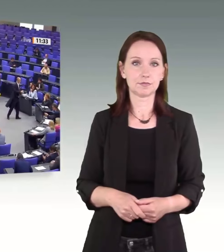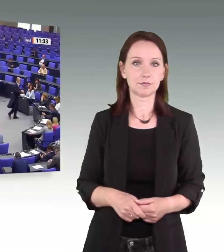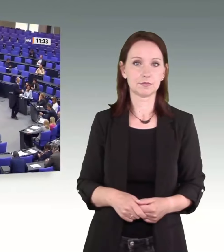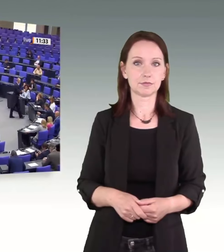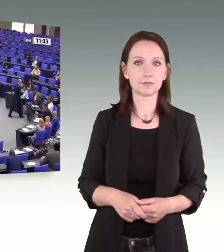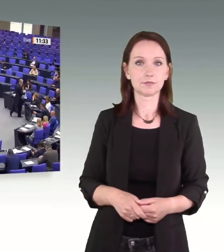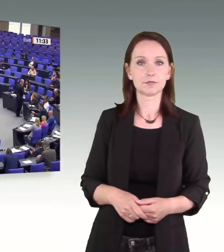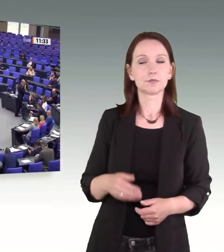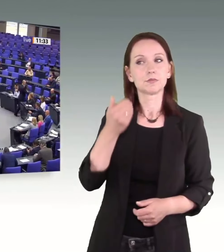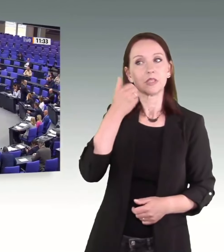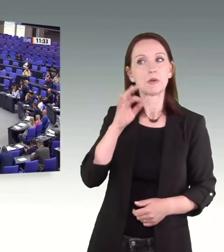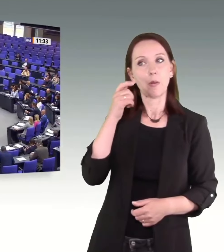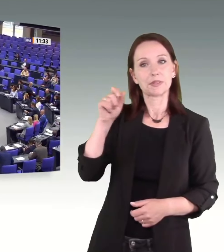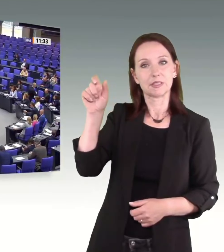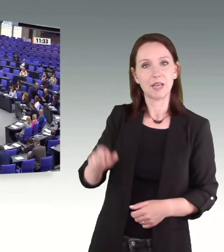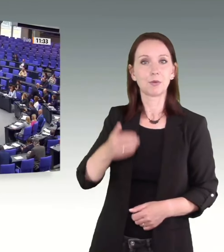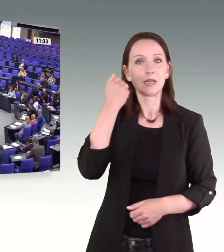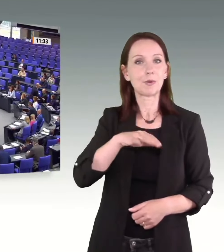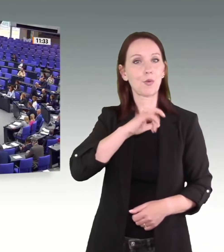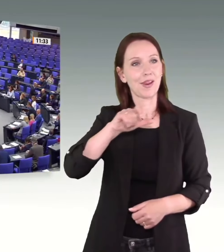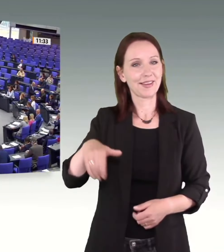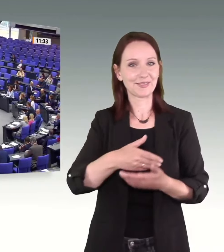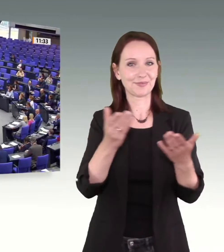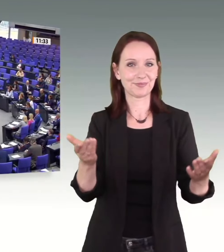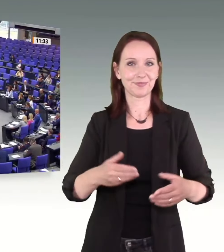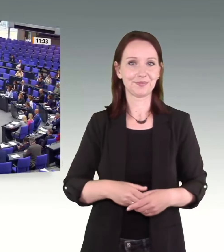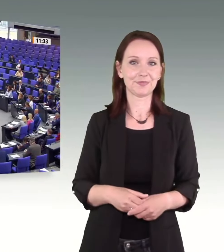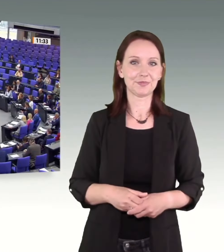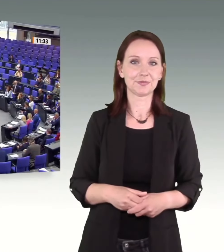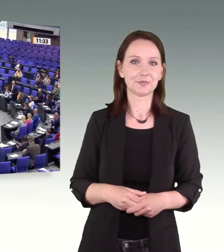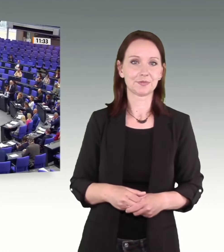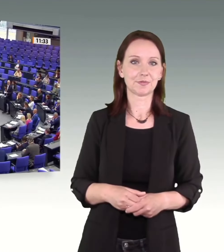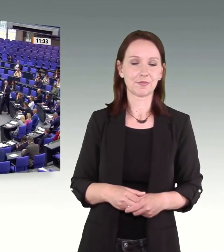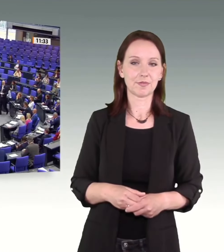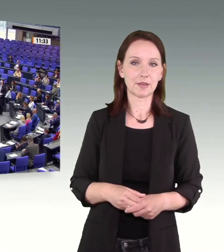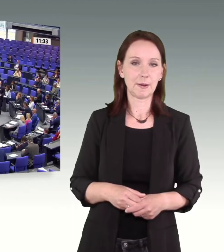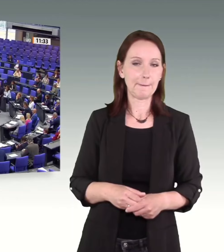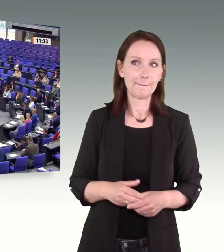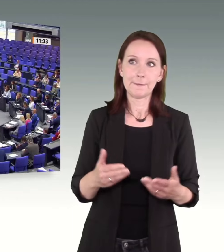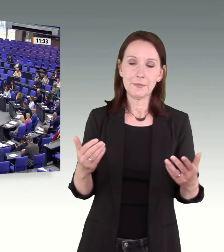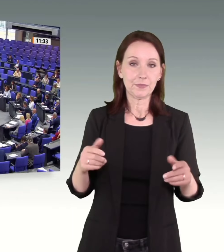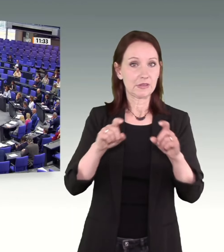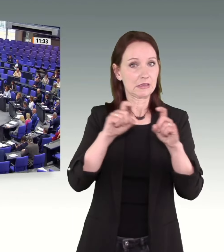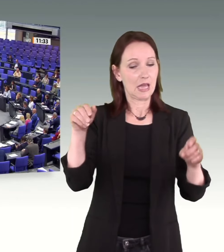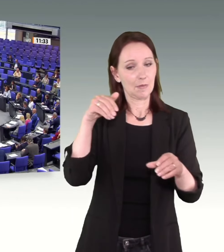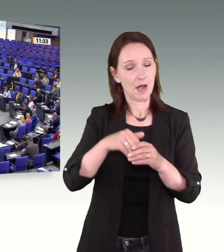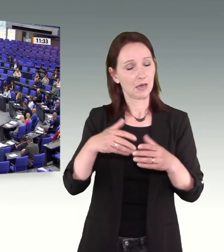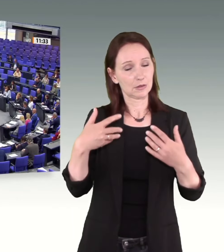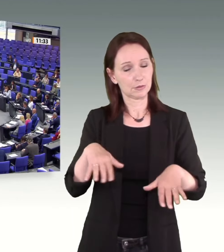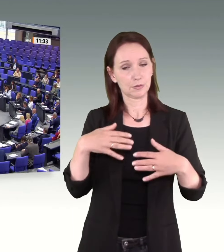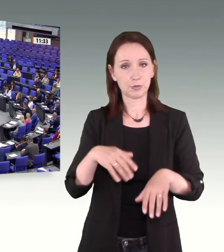Liebe Frau Präsidentin, liebe Kolleginnen und Kollegen, das Thema ist so ernst, dass ich versuchen möchte, tatsächlich mit großer